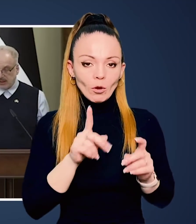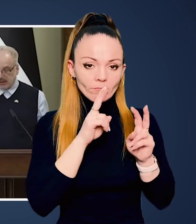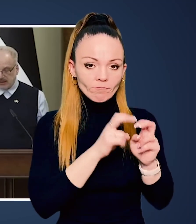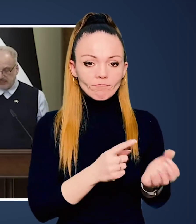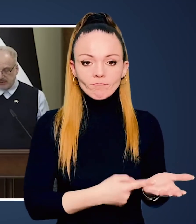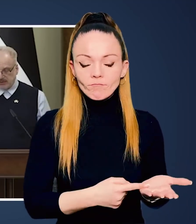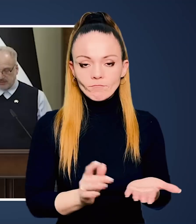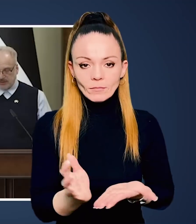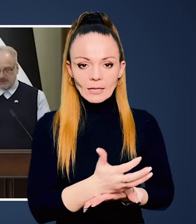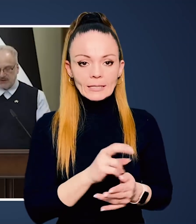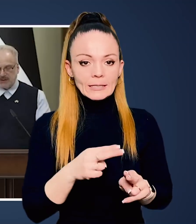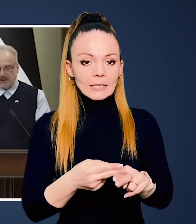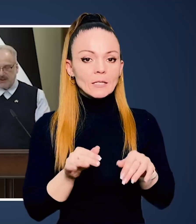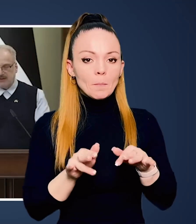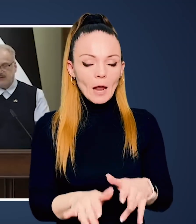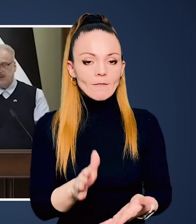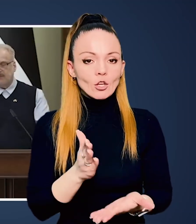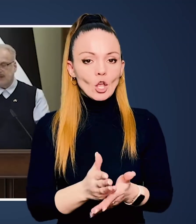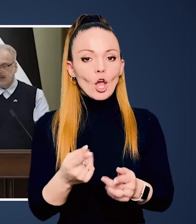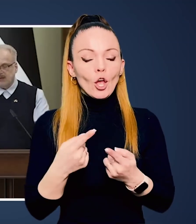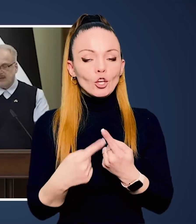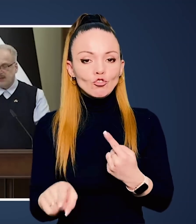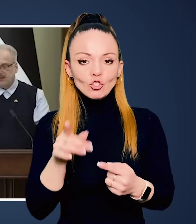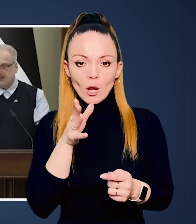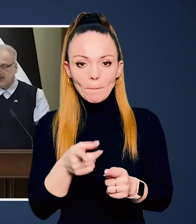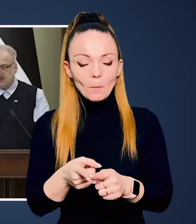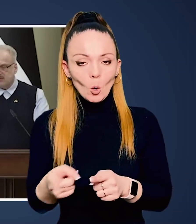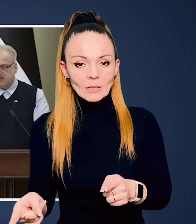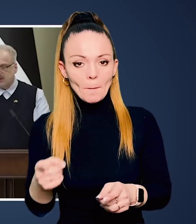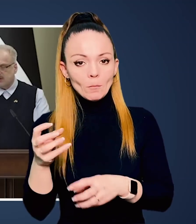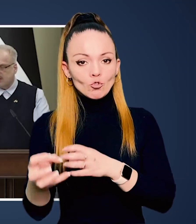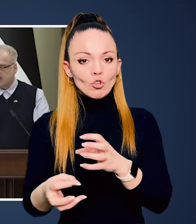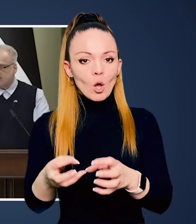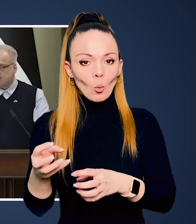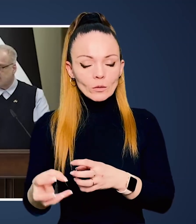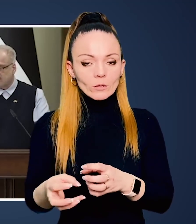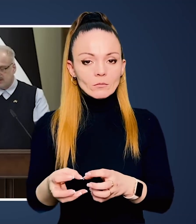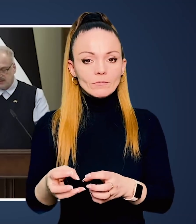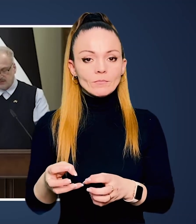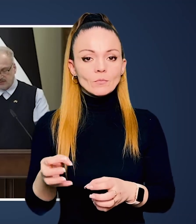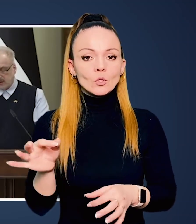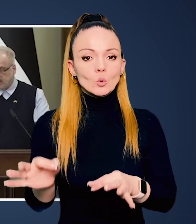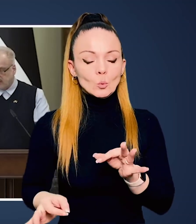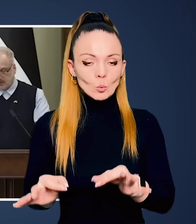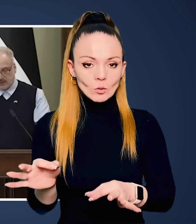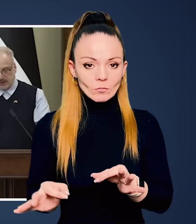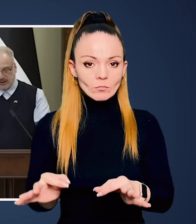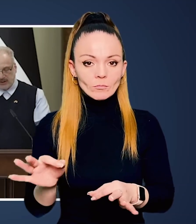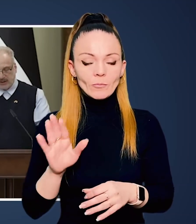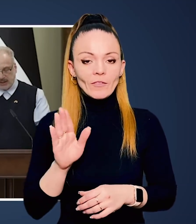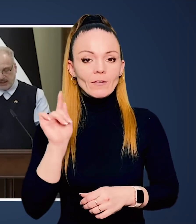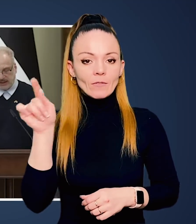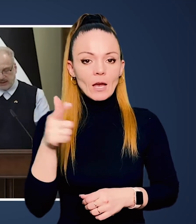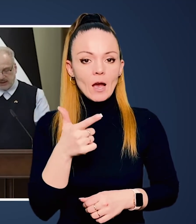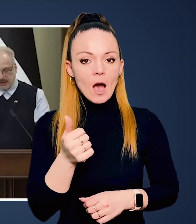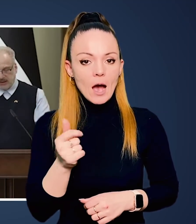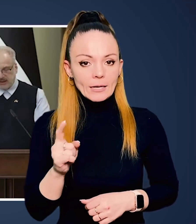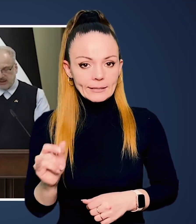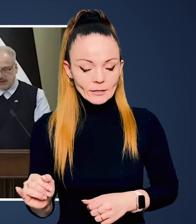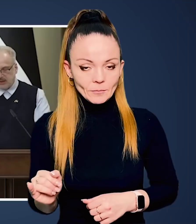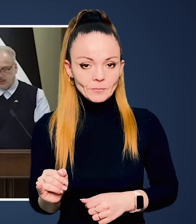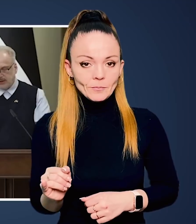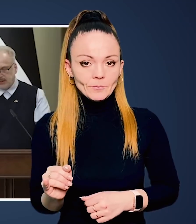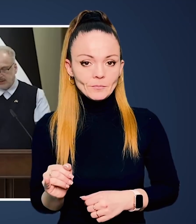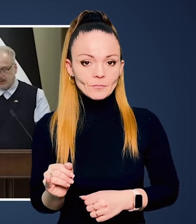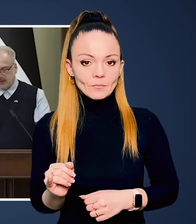і на що висловити ці справи є ще інший процес. Я не хочу, щоб я умирала. Хочу, щоб